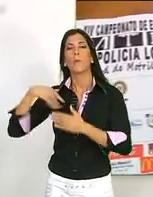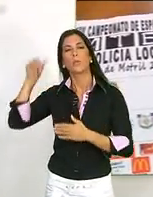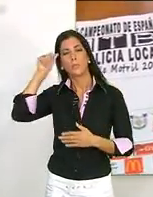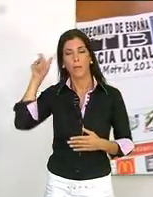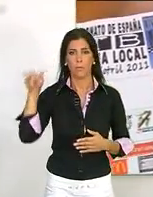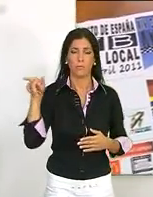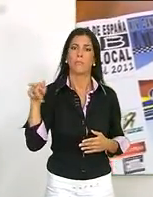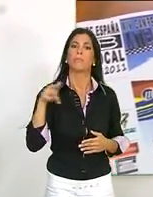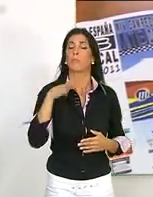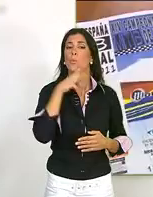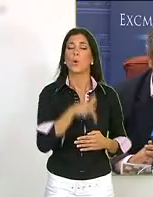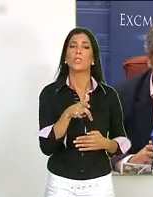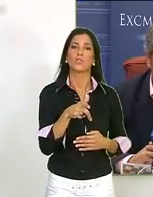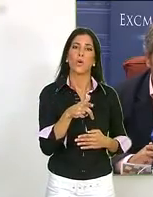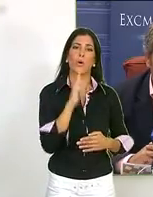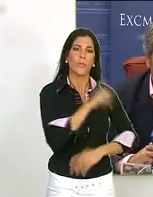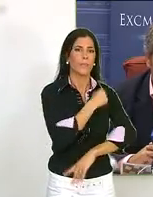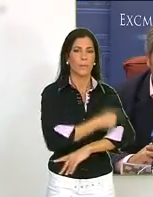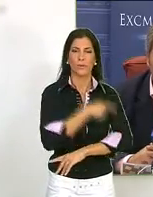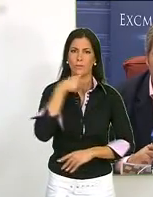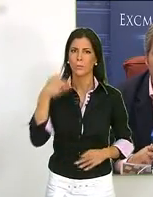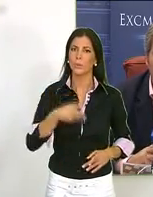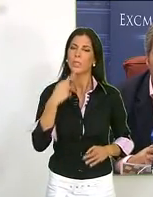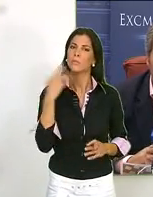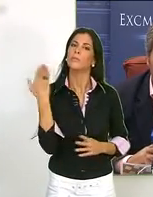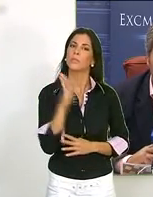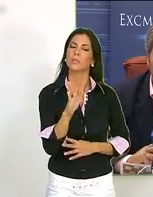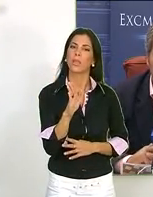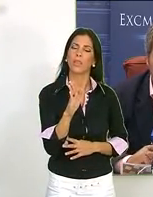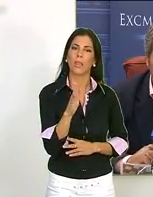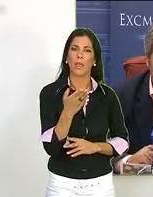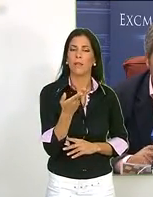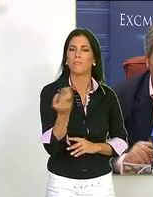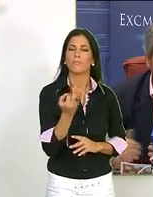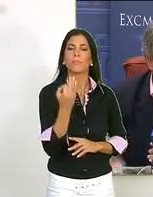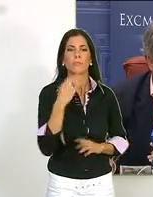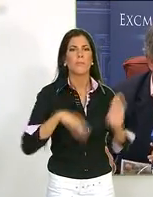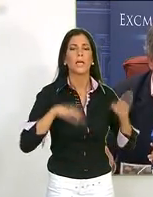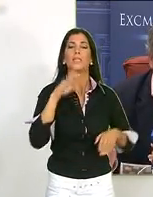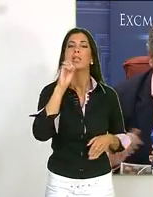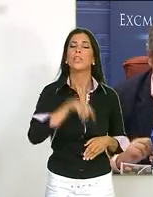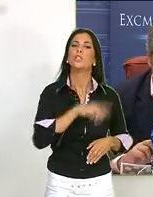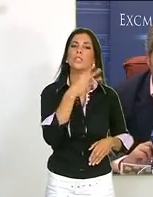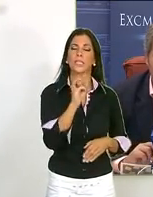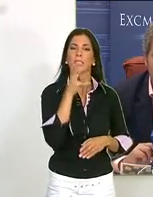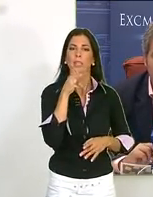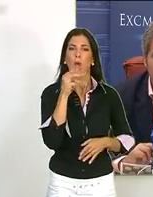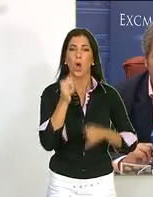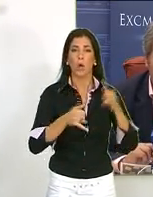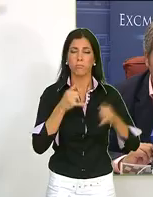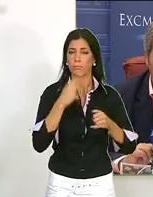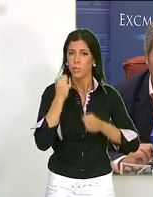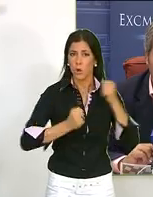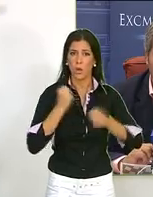Bullanguera y los Tablones. El Corporativo de Deportes subrayó la amplia presencia que tendrá el evento que pasa